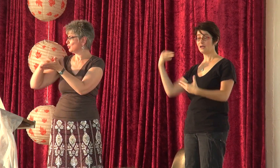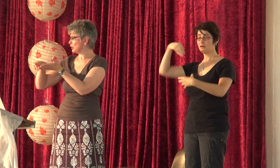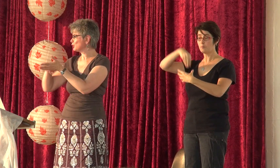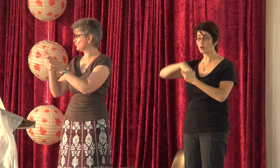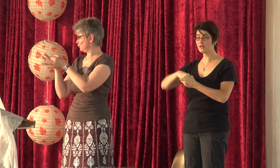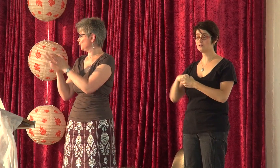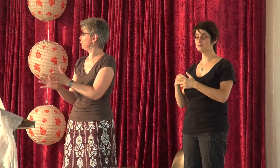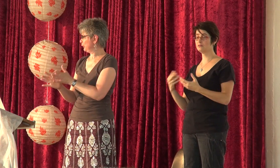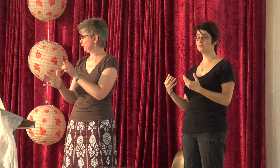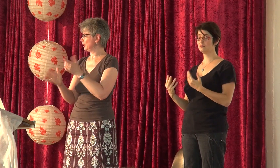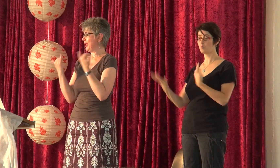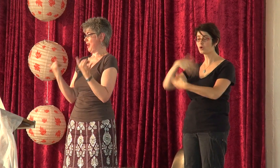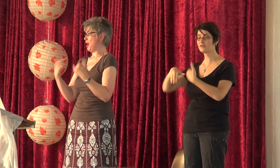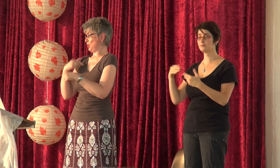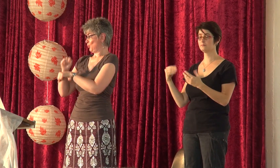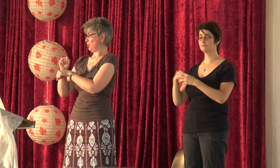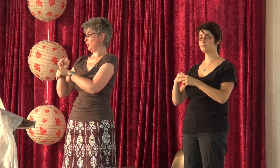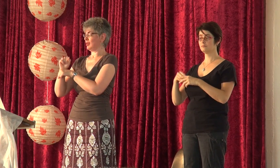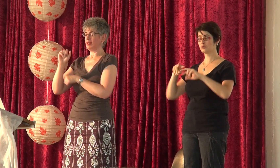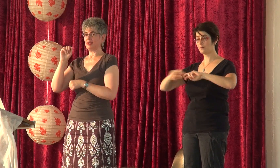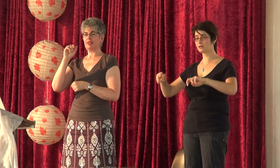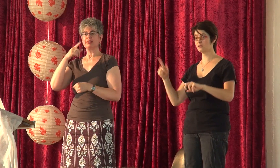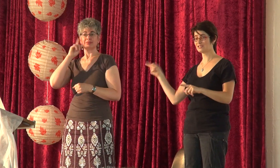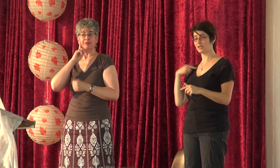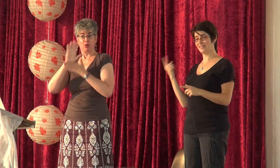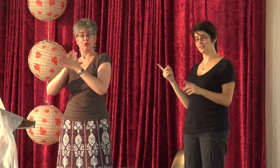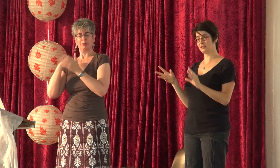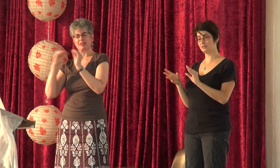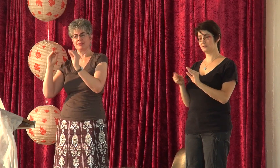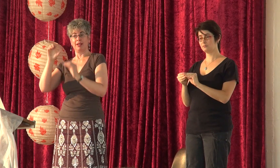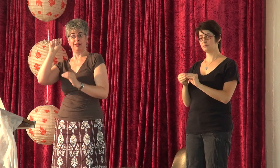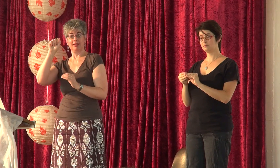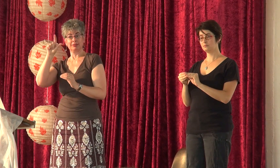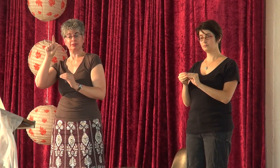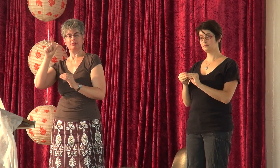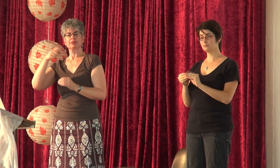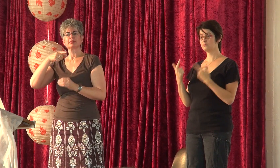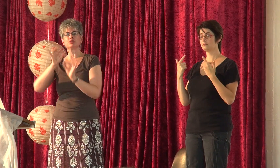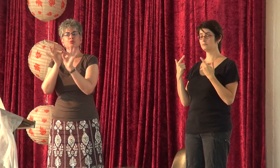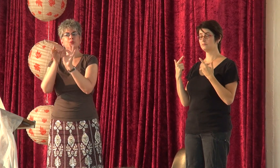שמעורבת במחקר שאנחנו עובדות יחד